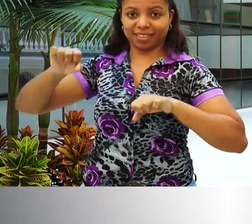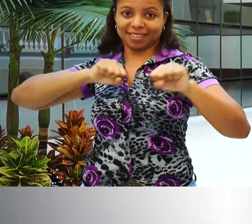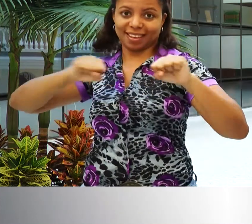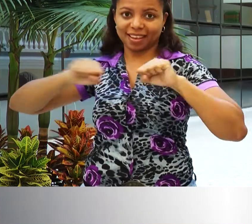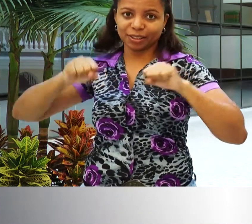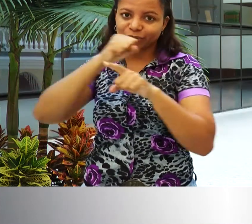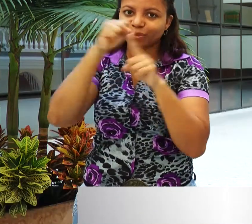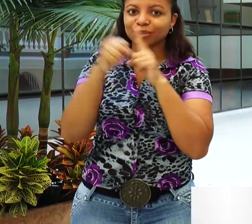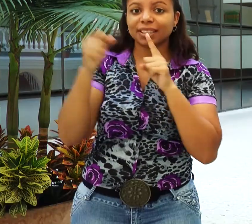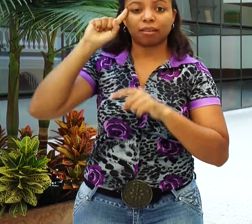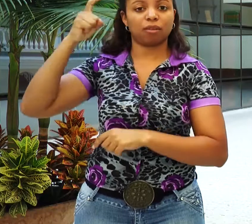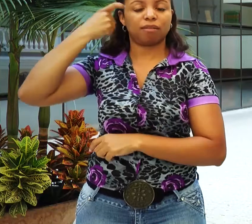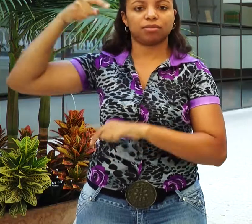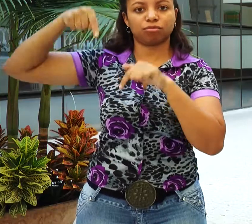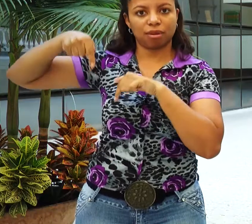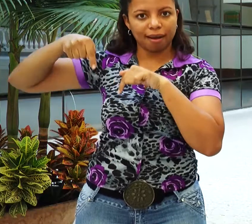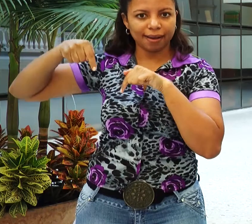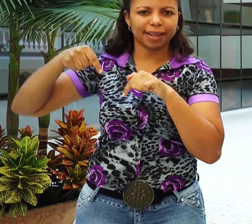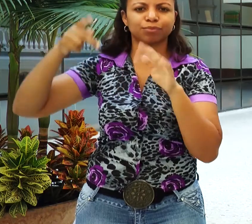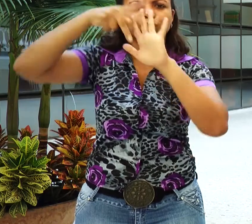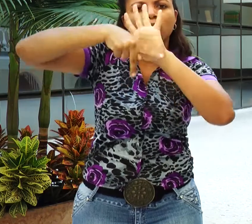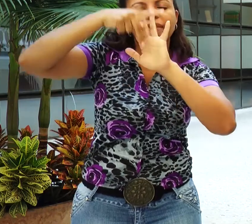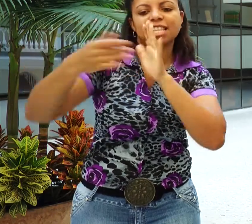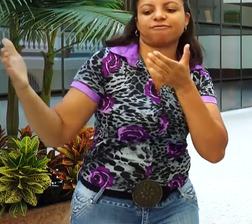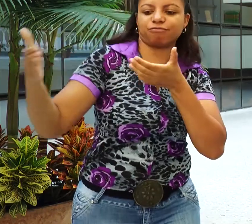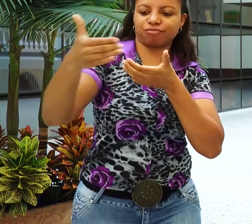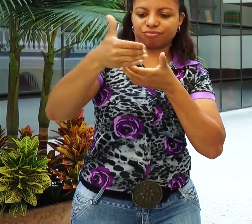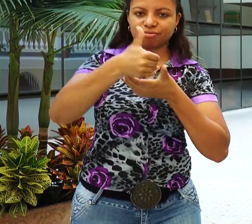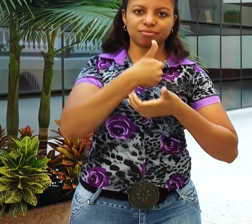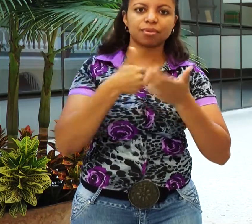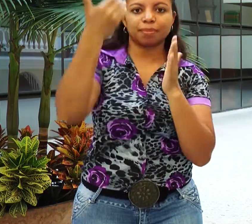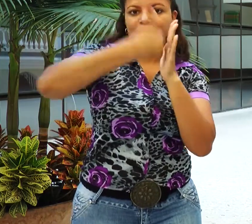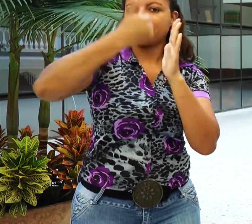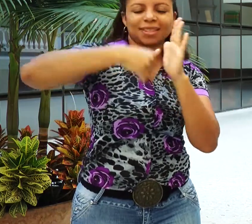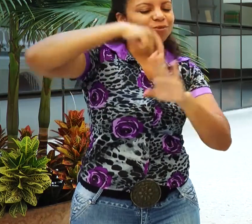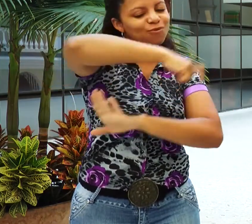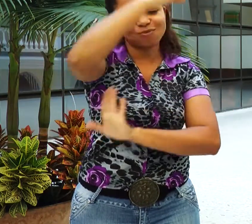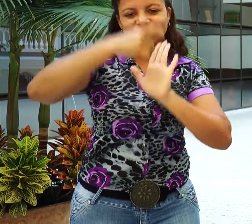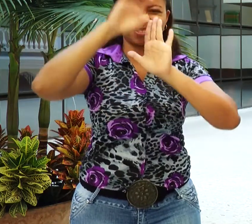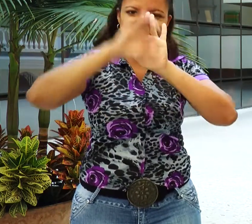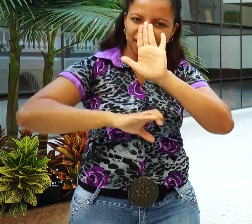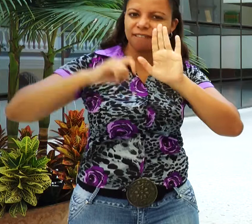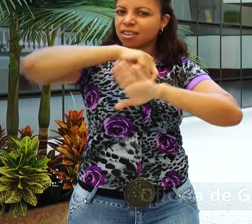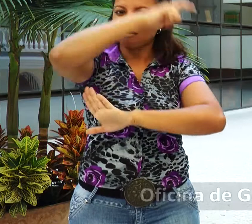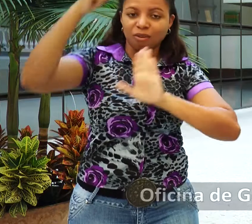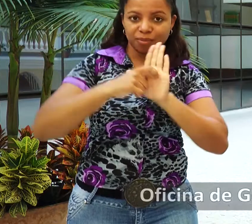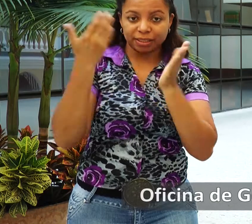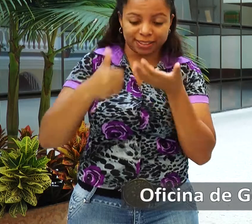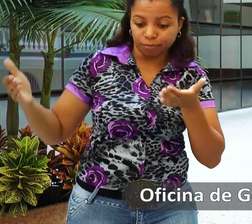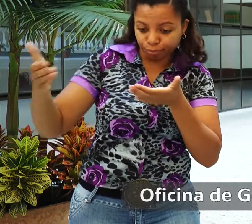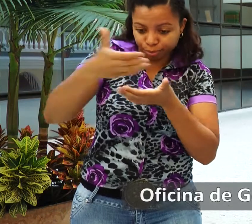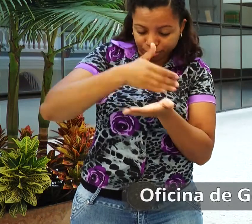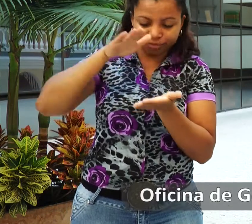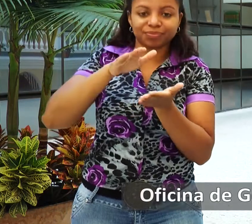de Gestión Social de la Gobernación, sus hojas de vida, con los soportes, y de esta manera nosotros poderlas enviar a